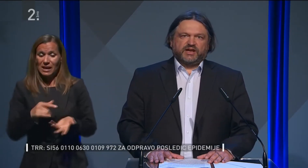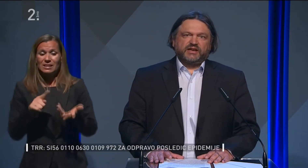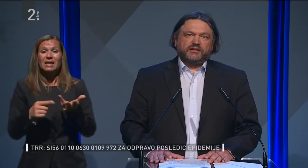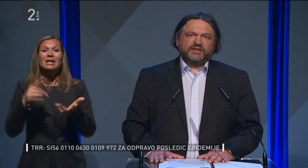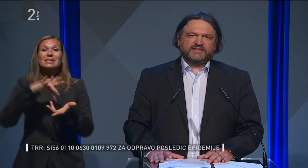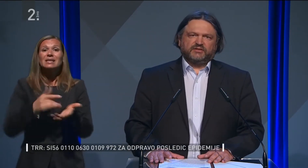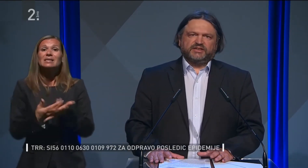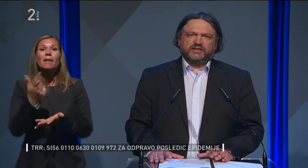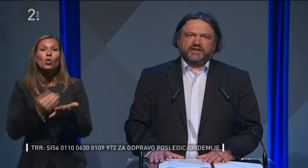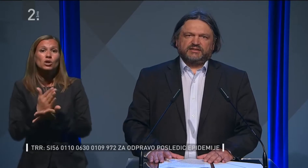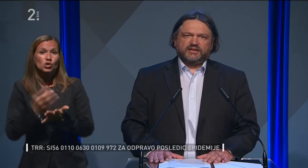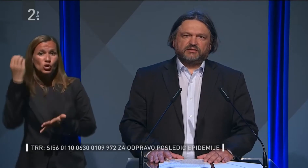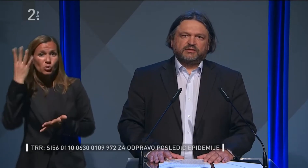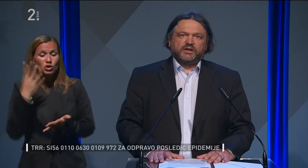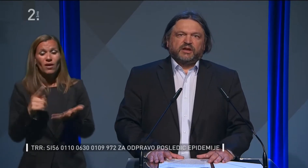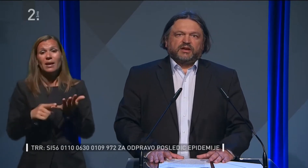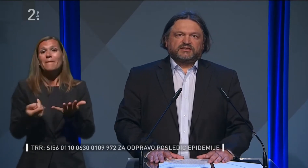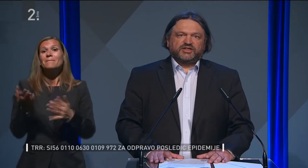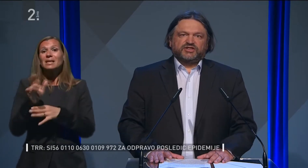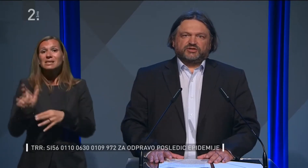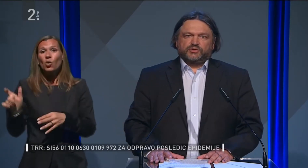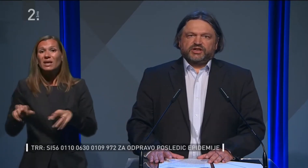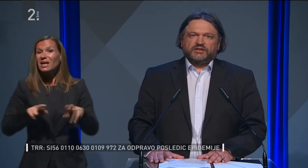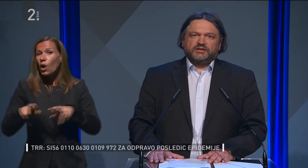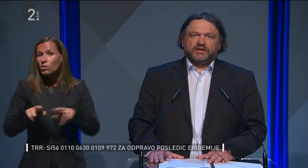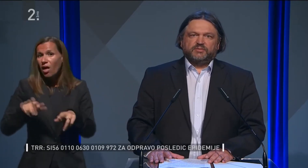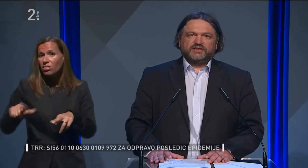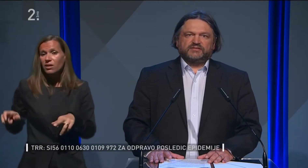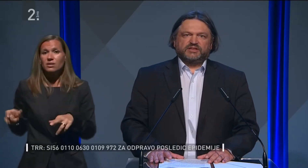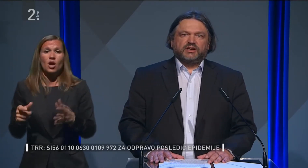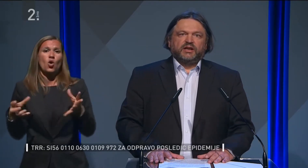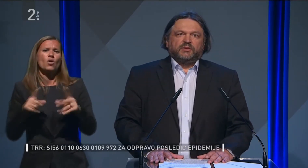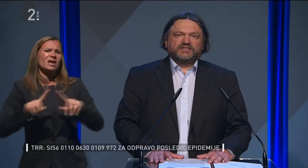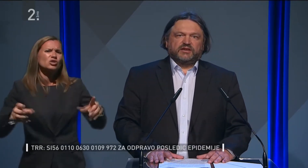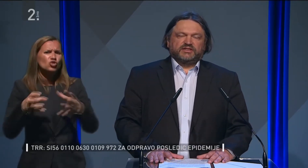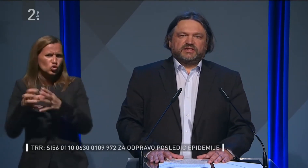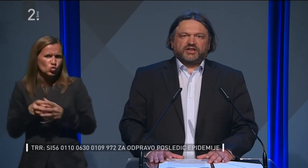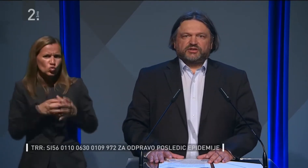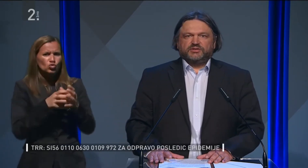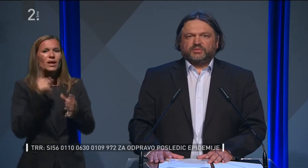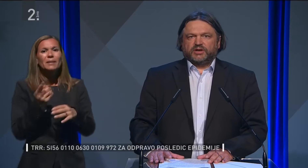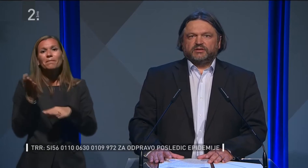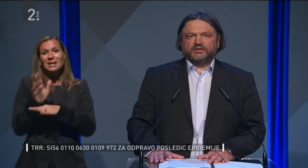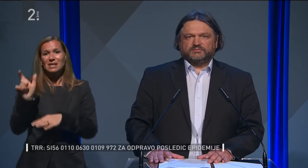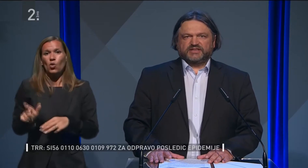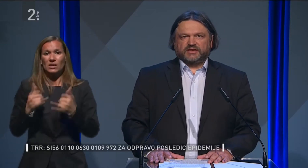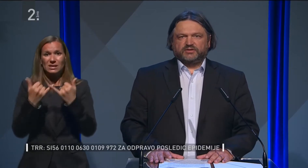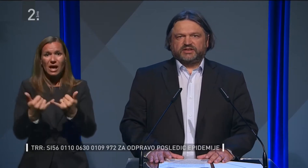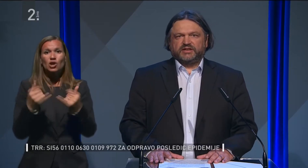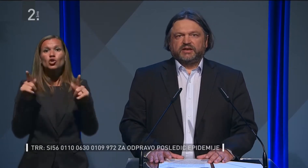izobraževanje, predstavniki ravnateljev, različnih združenj in pa seveda predstavnik staršev in pa